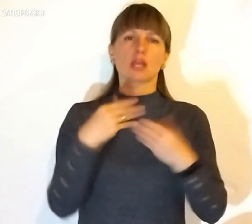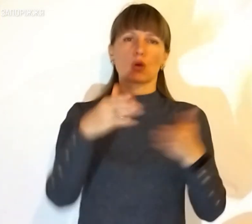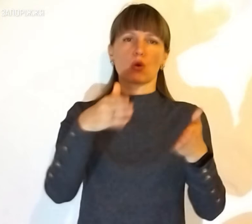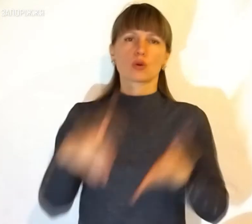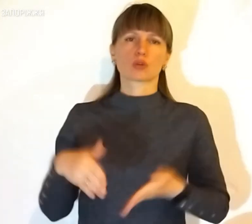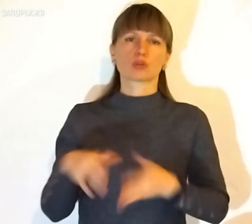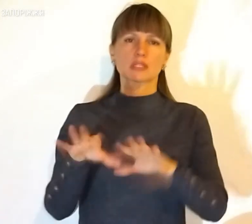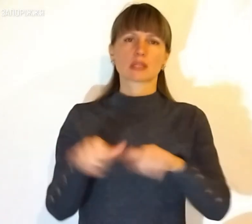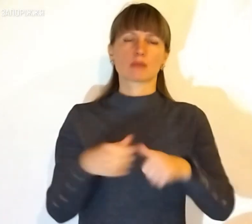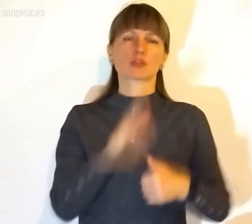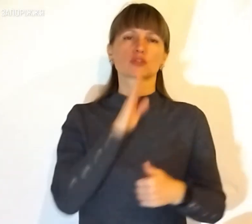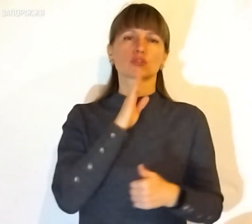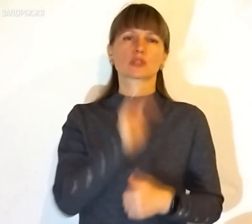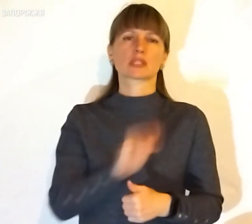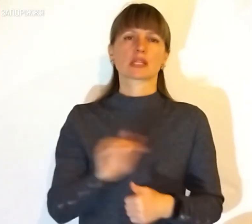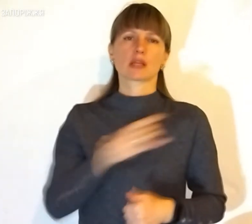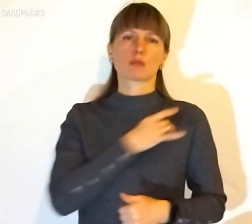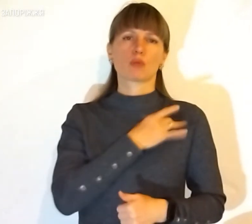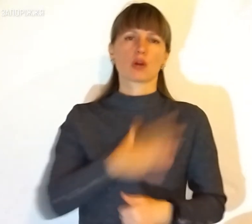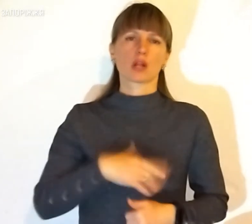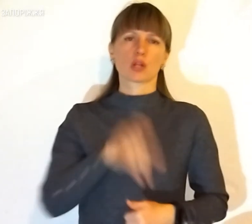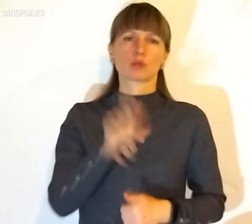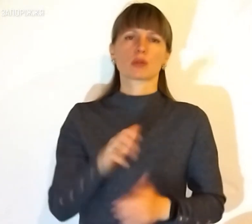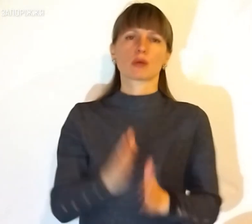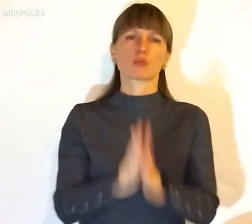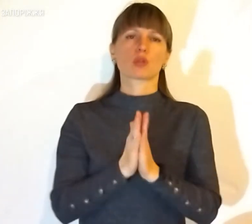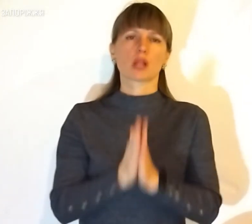коридор вивезти жінок, дітей, поранених, будь ласка.